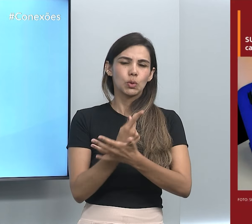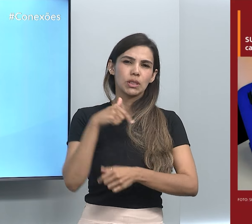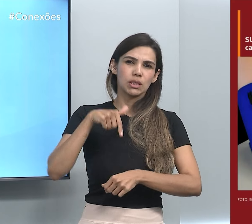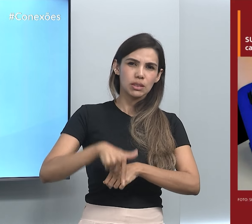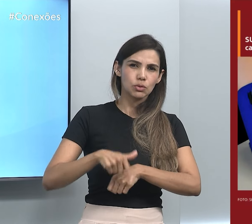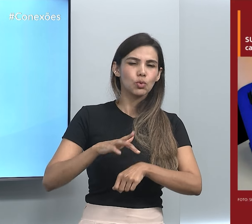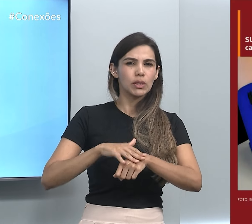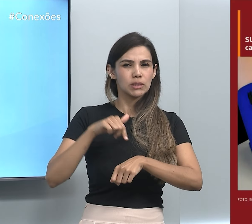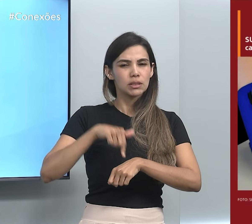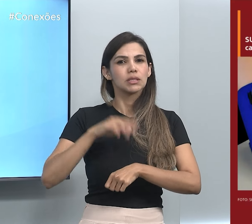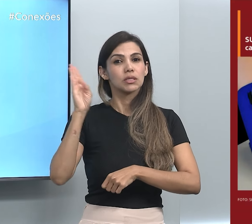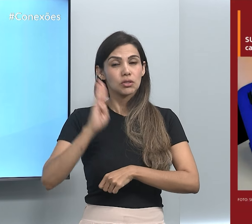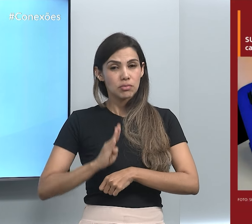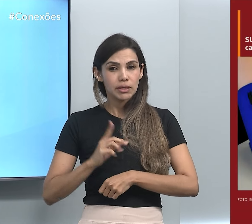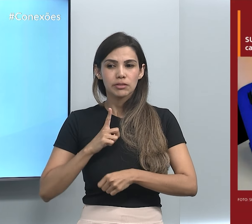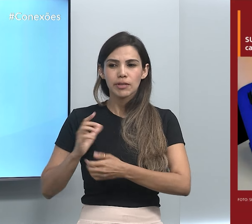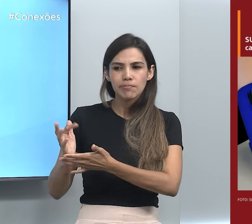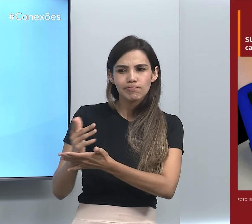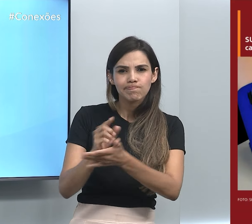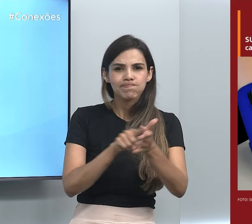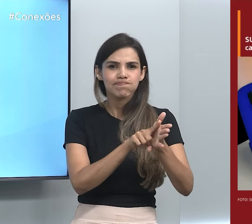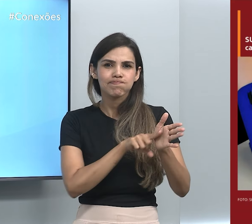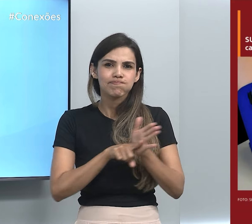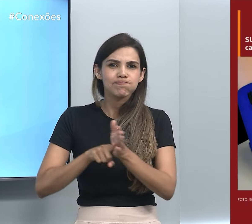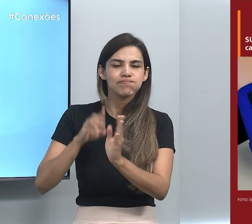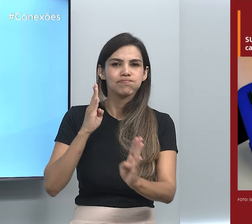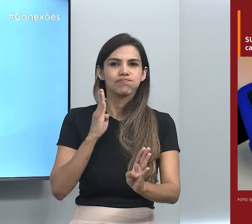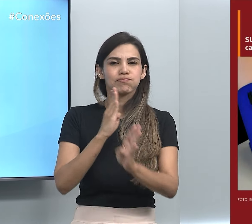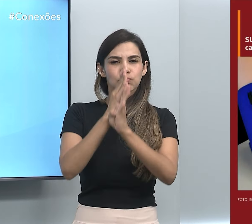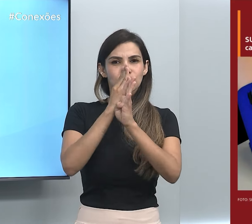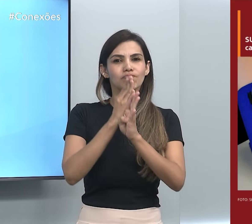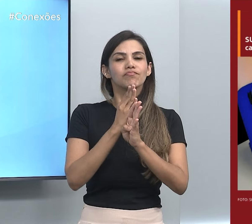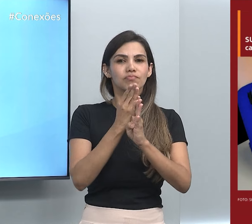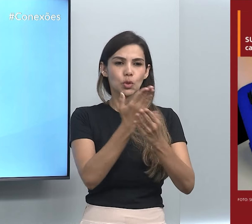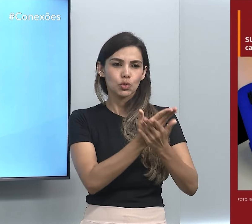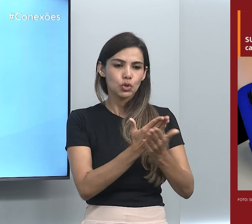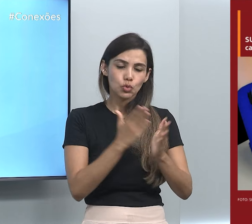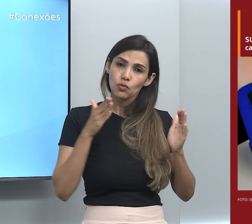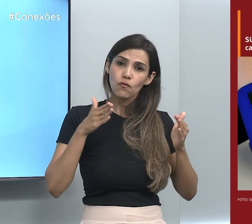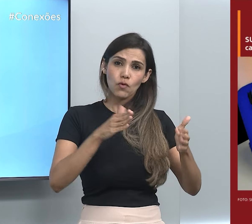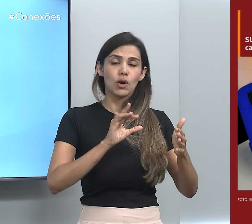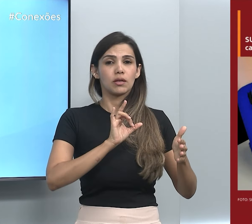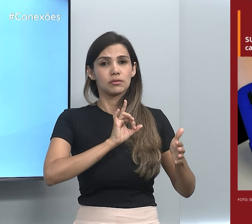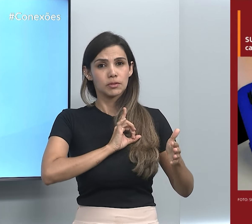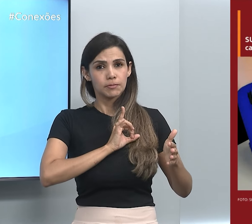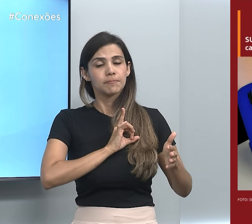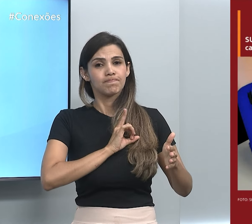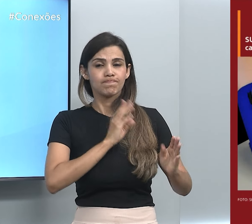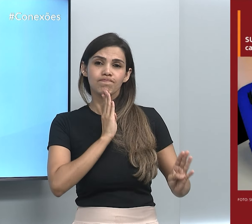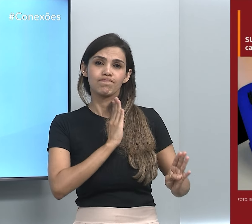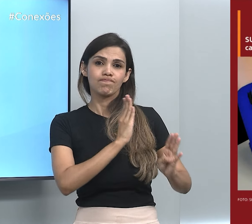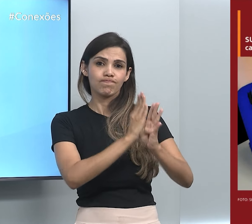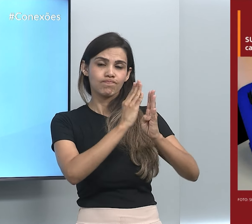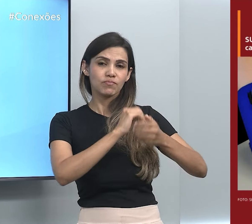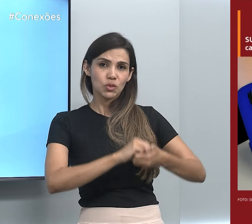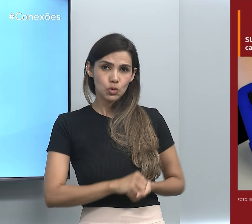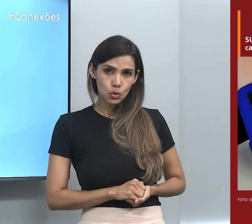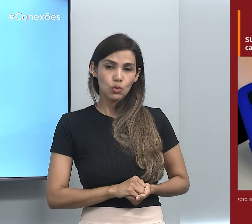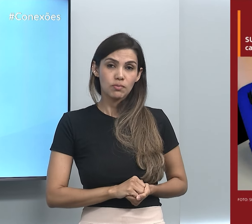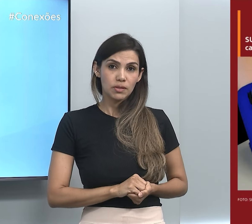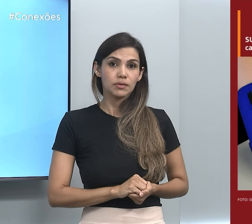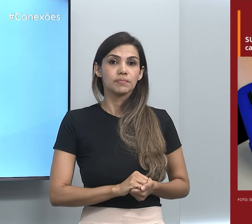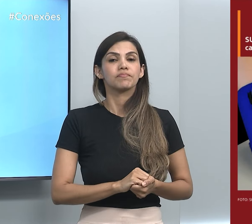consta nas Estatísticas Cardiovasculares de 2023, um documento publicado pelo periódico da Sociedade Brasileira de